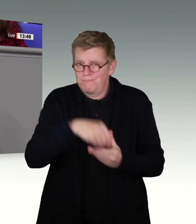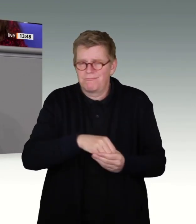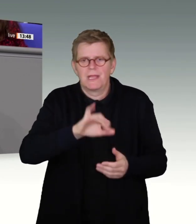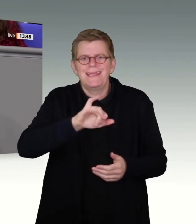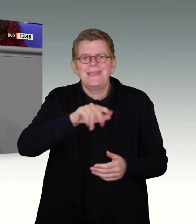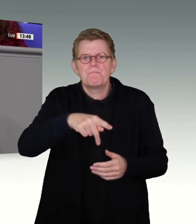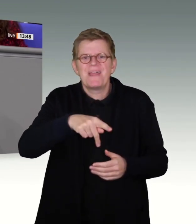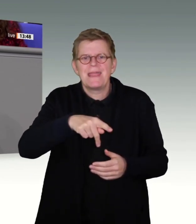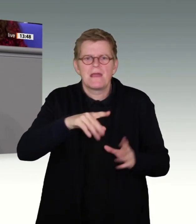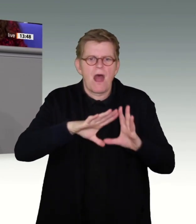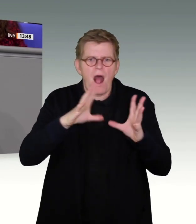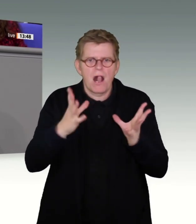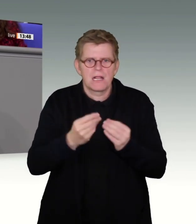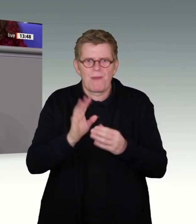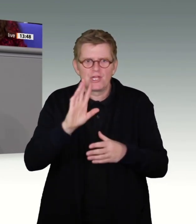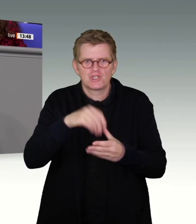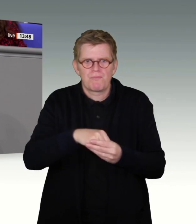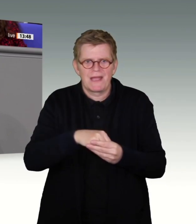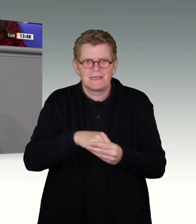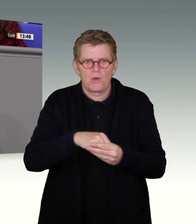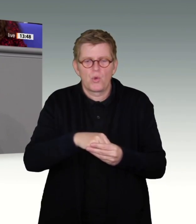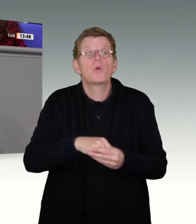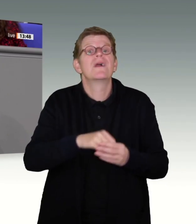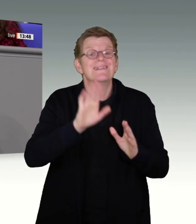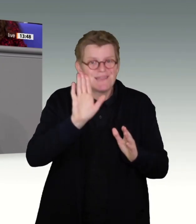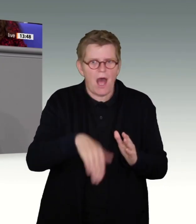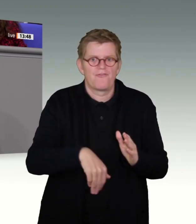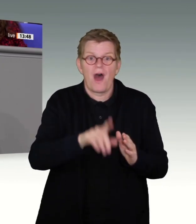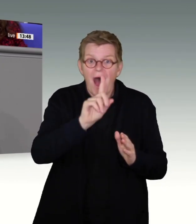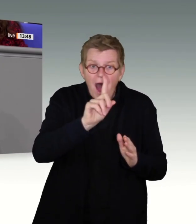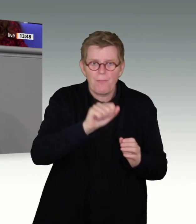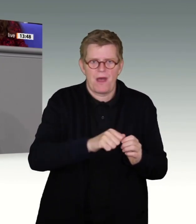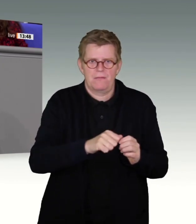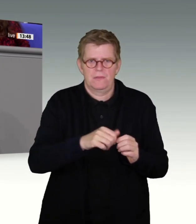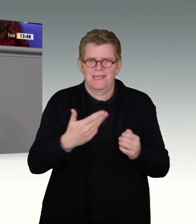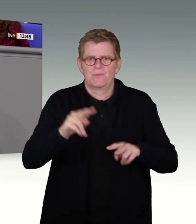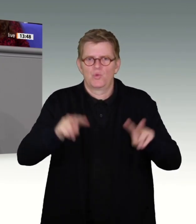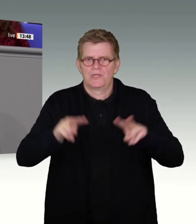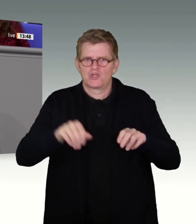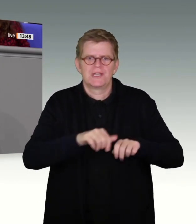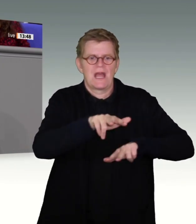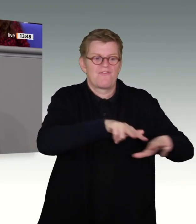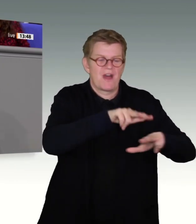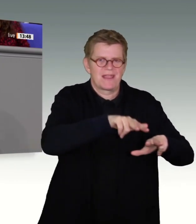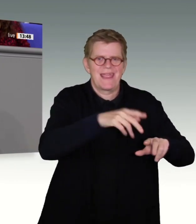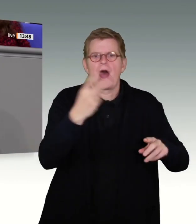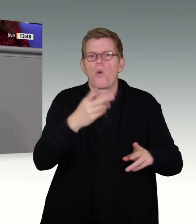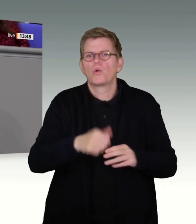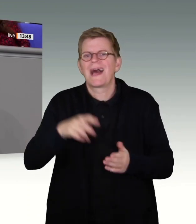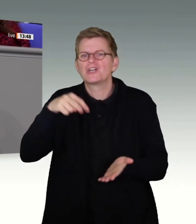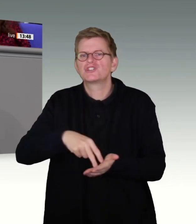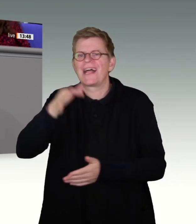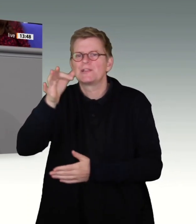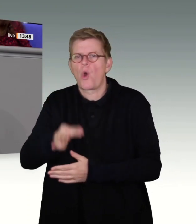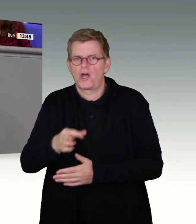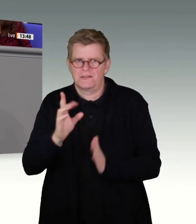-Adressen für zulässig erklärt werden, aber ein feiner Unterschied zwischen Verkehrs und Standortdaten gemacht wird. Man muss es schon genau lesen. Die